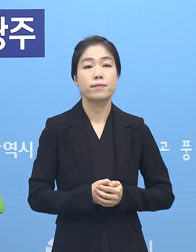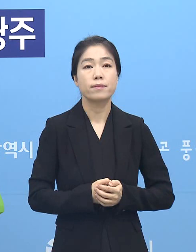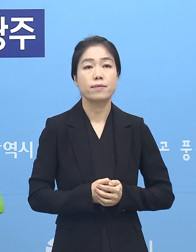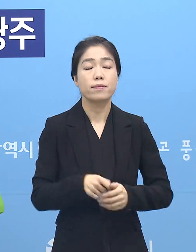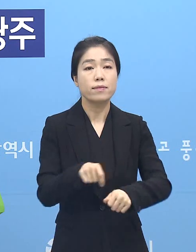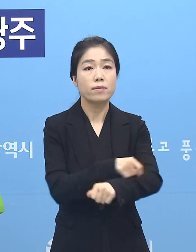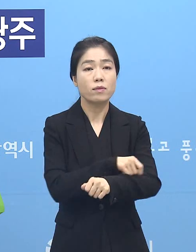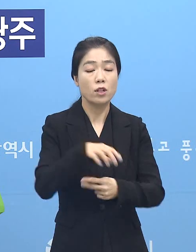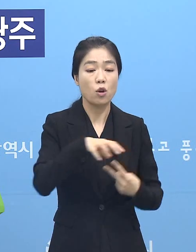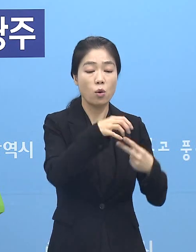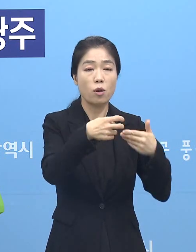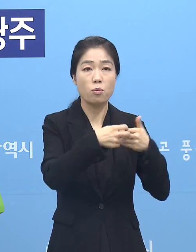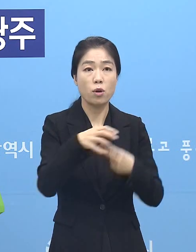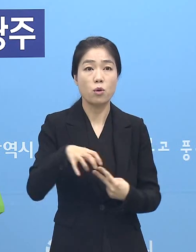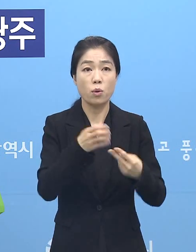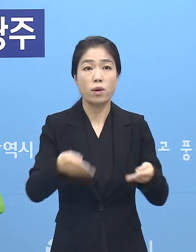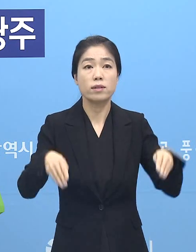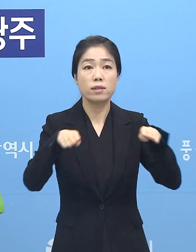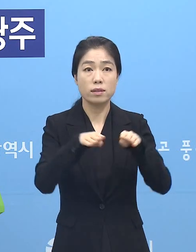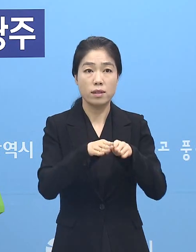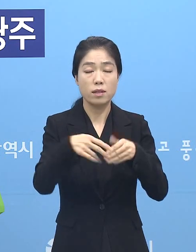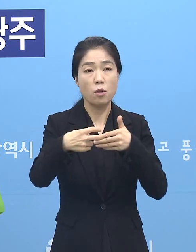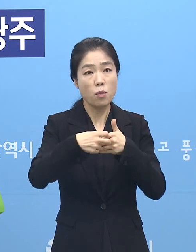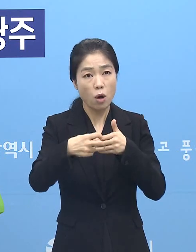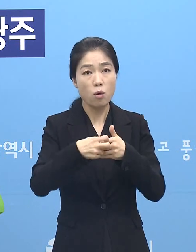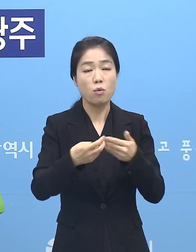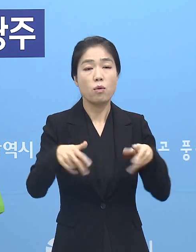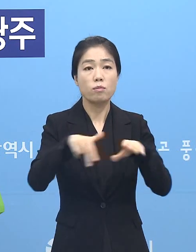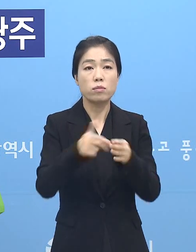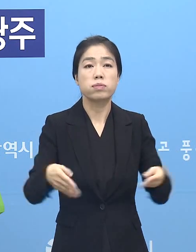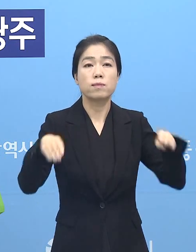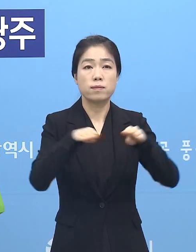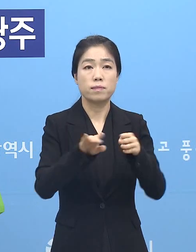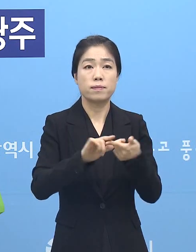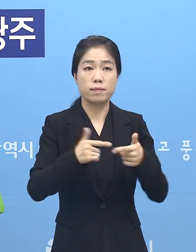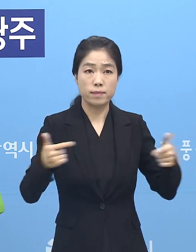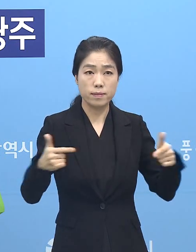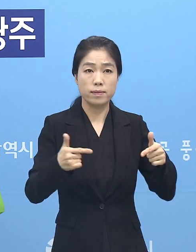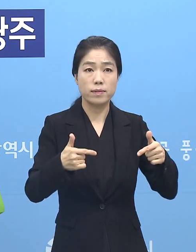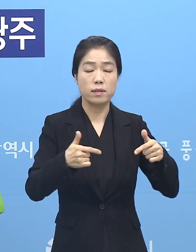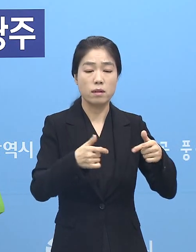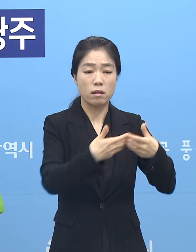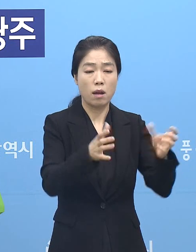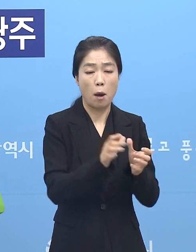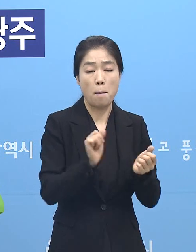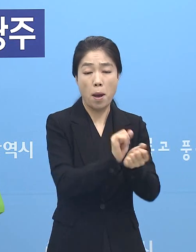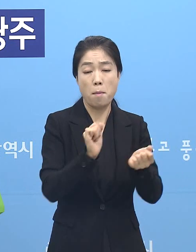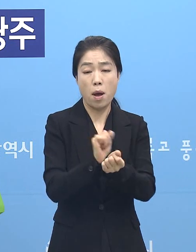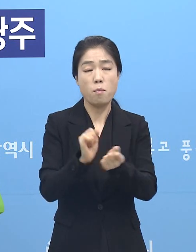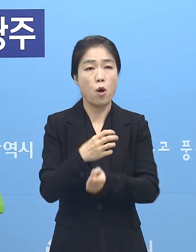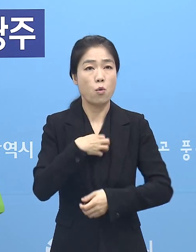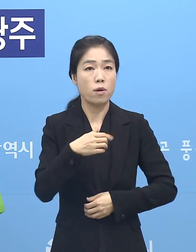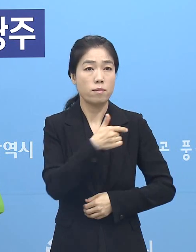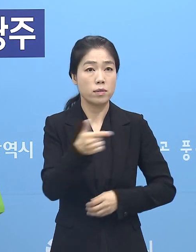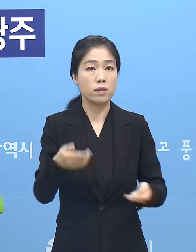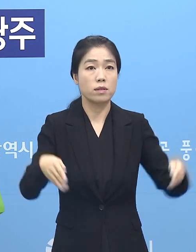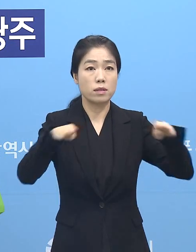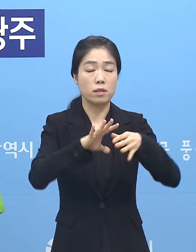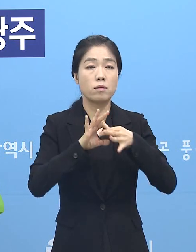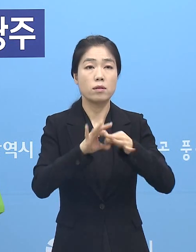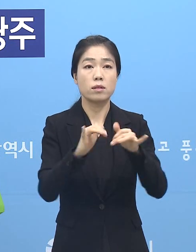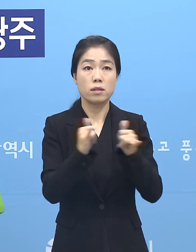특히 요양병원과 요양시설, 병원, 종교시설 등 집단감염의 위험이 높은 시설